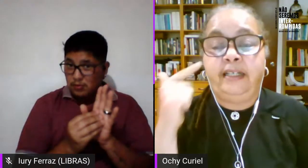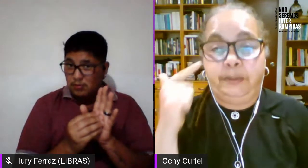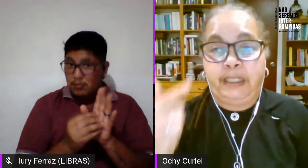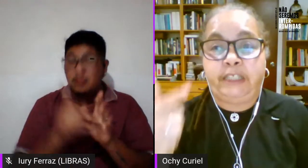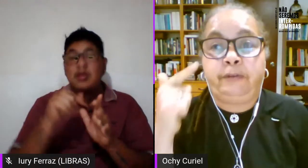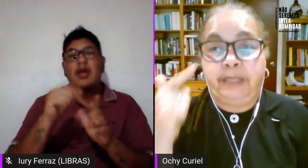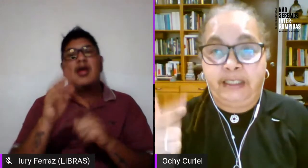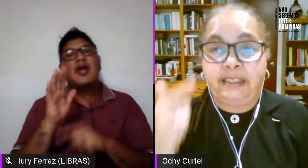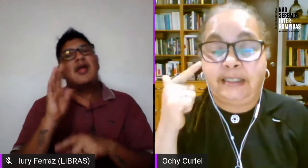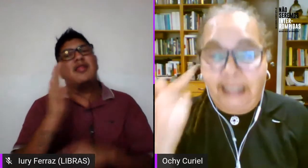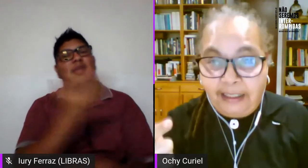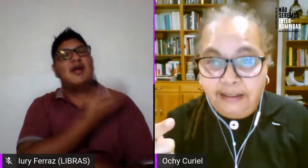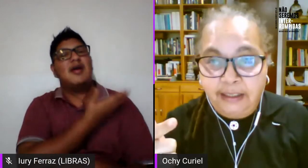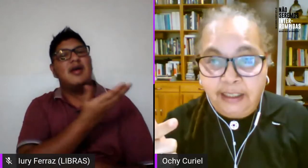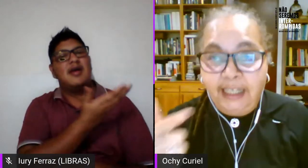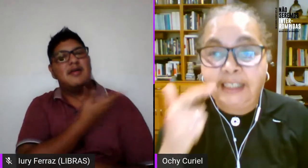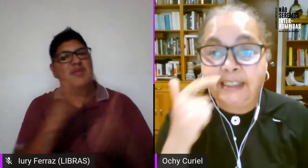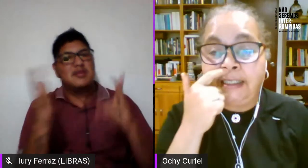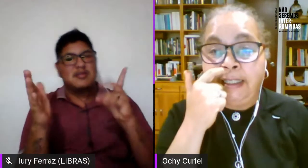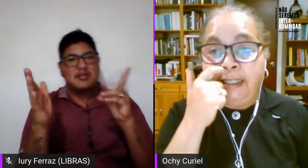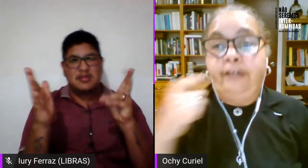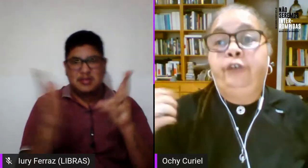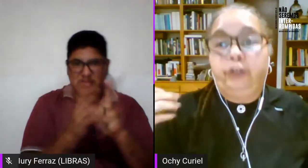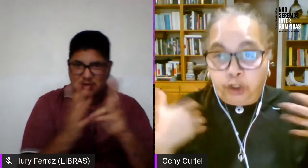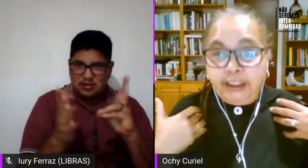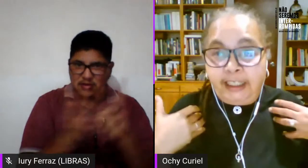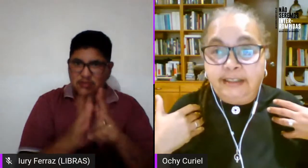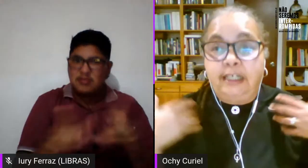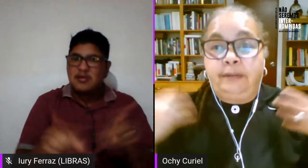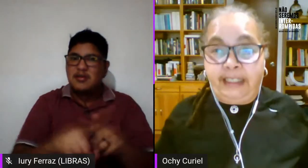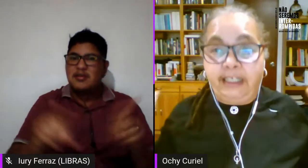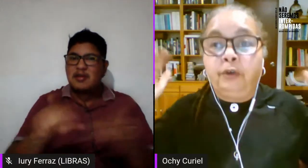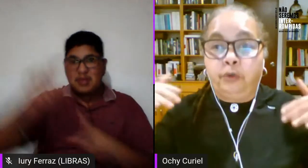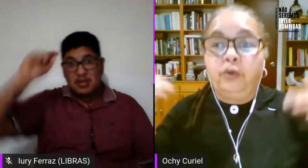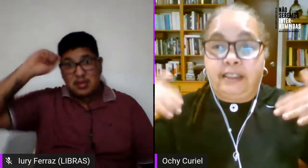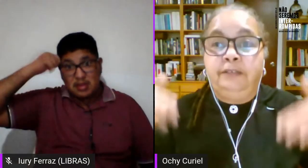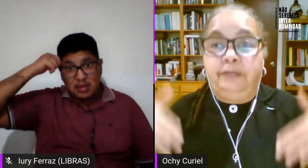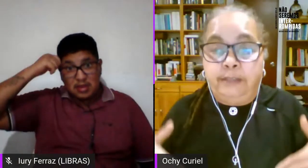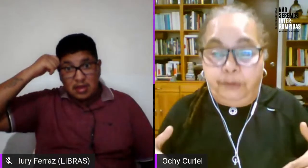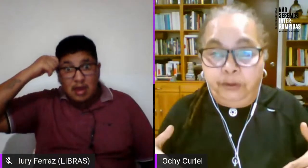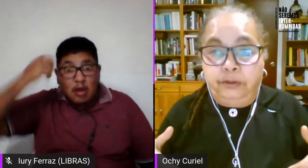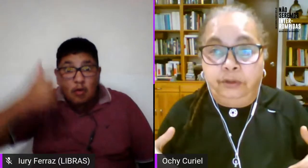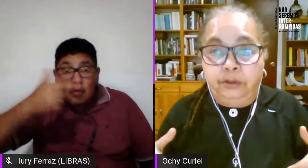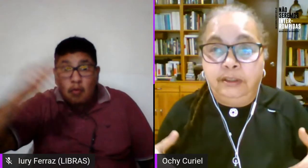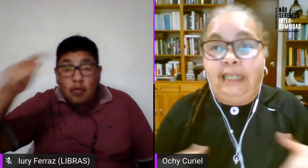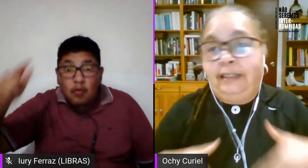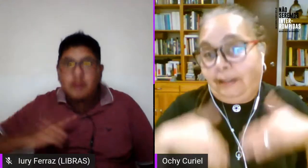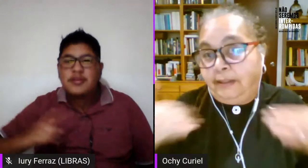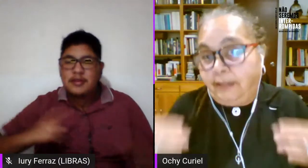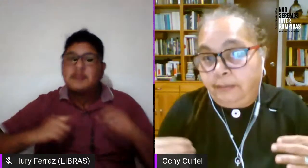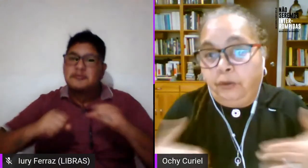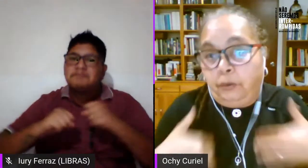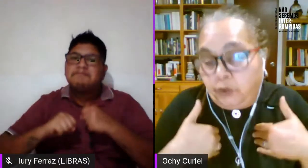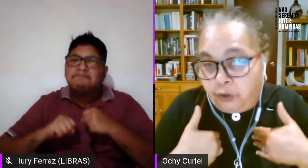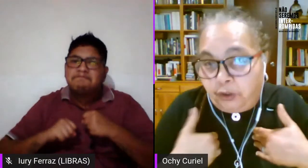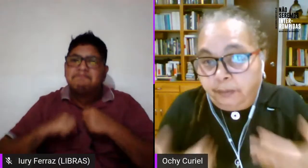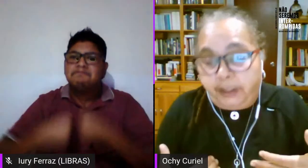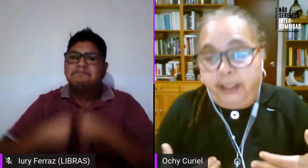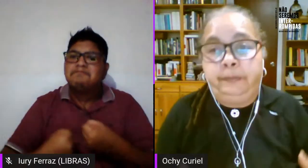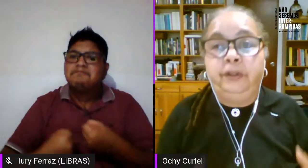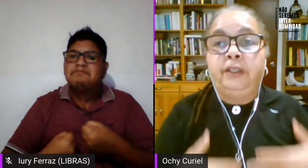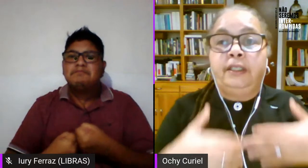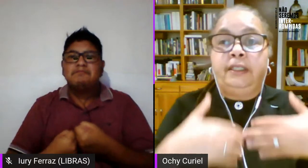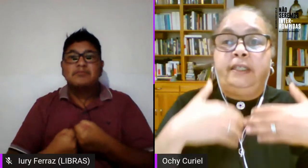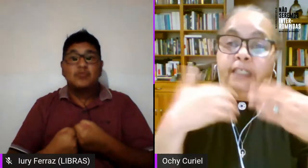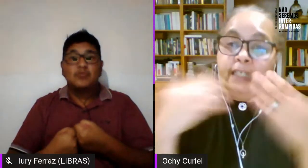compañeras lesbianas feministas negras es decir nosotras ya veníamos de un activismo del antirracismo como yo